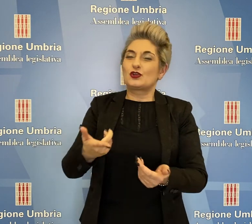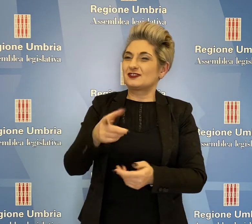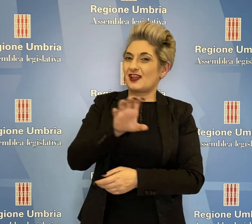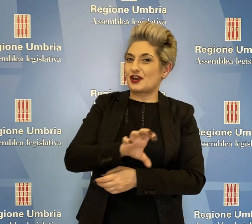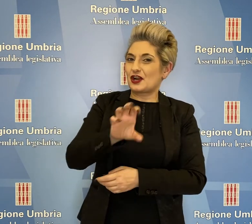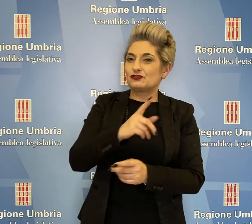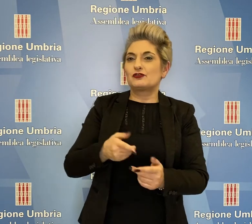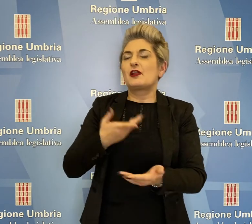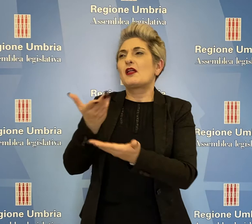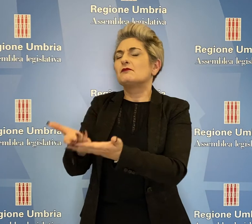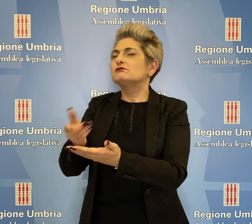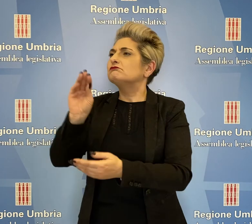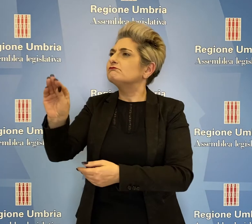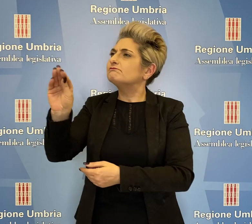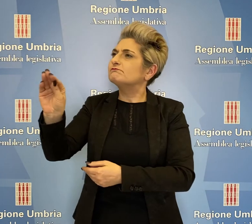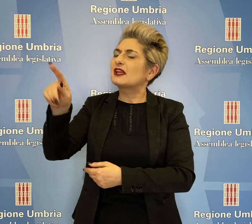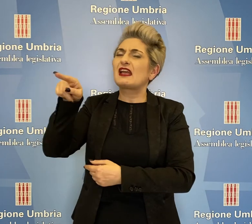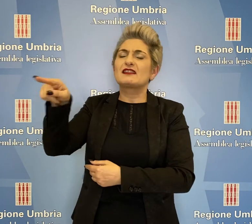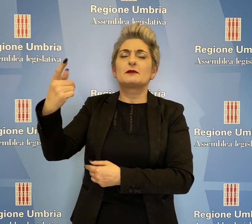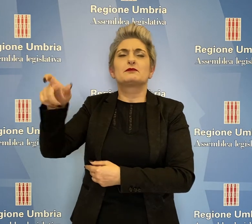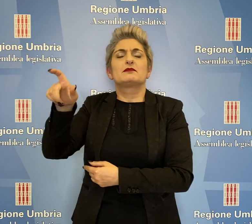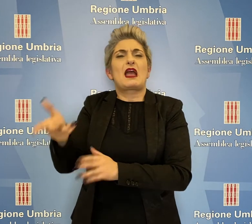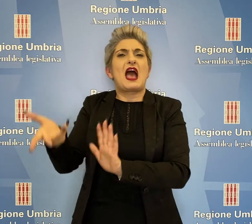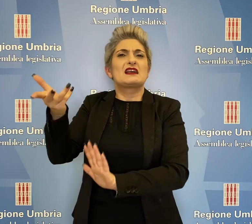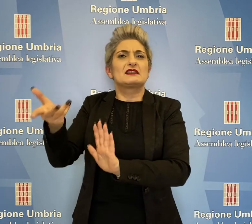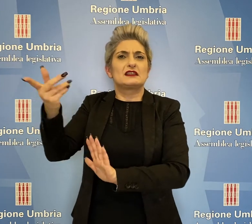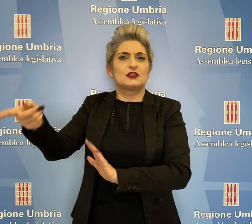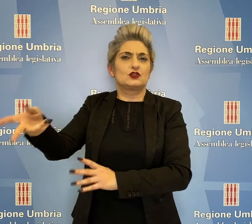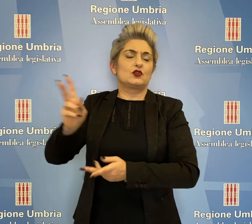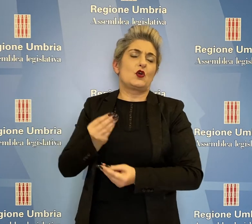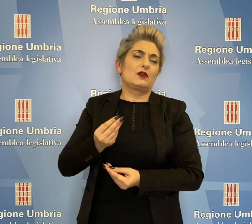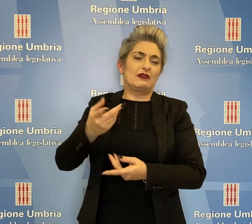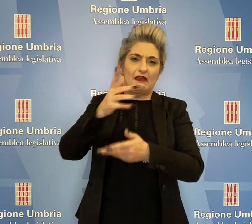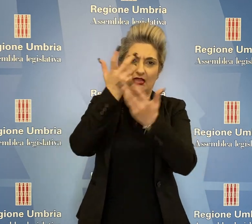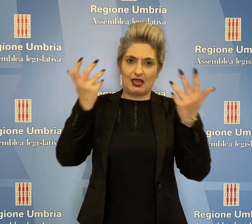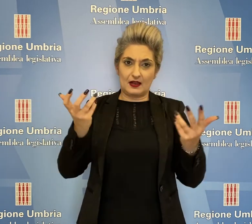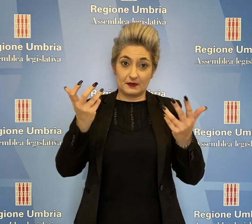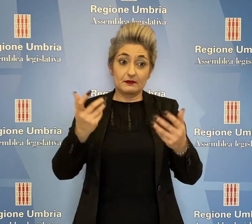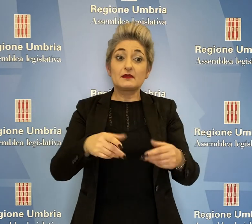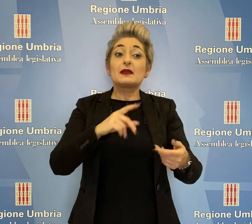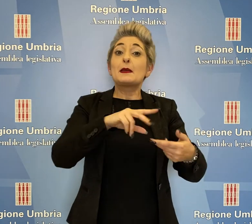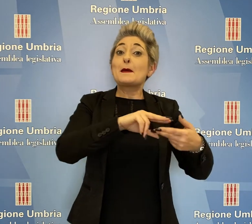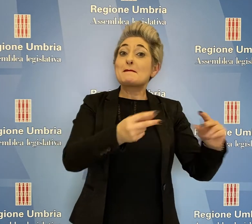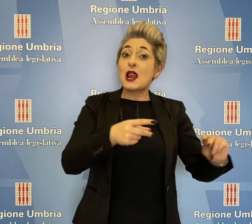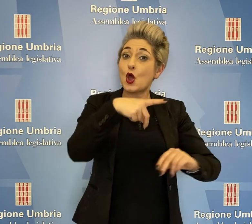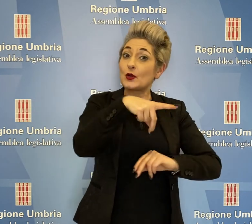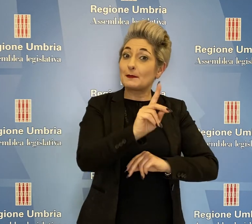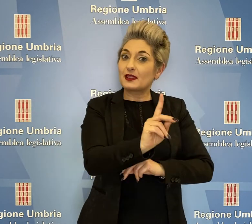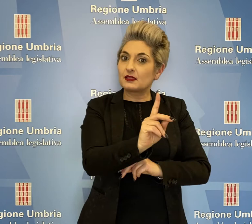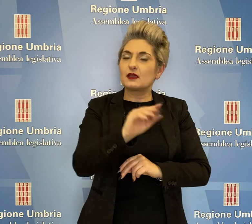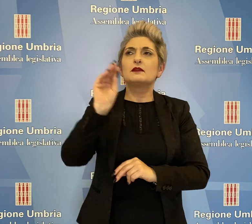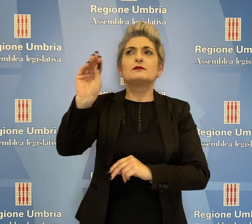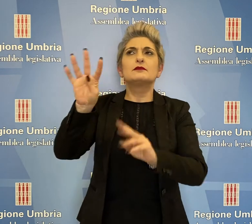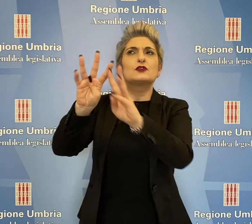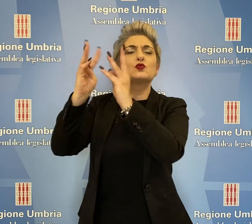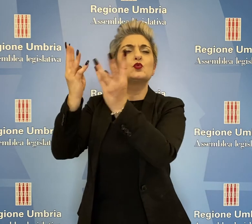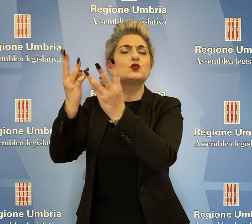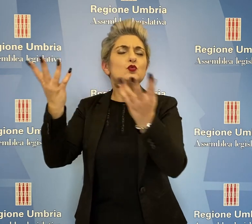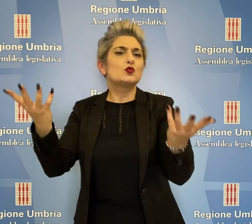regionali, per ottenere chiarimenti dagli assessori. Simona Meloni, del Partito Democratico, ha chiesto alla Giunta lo stanziamento